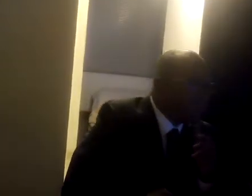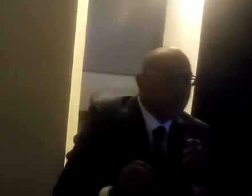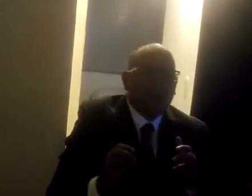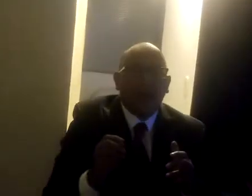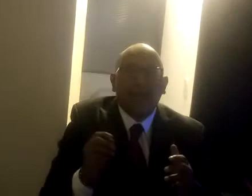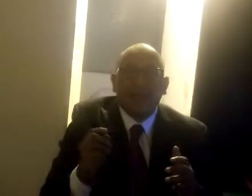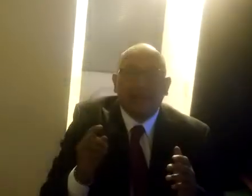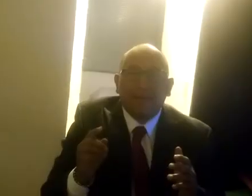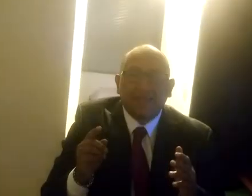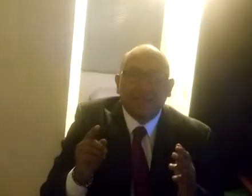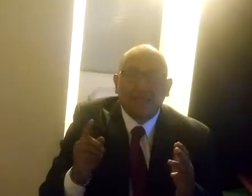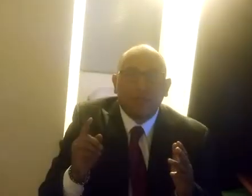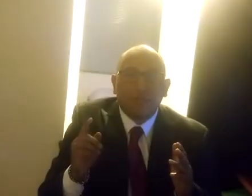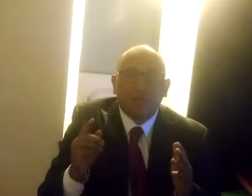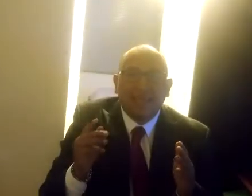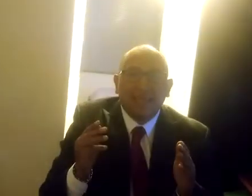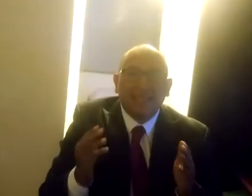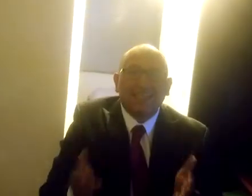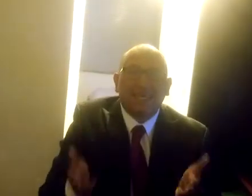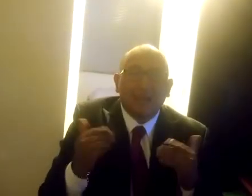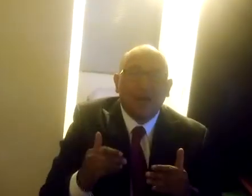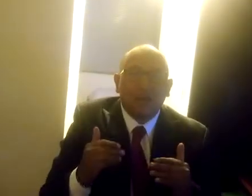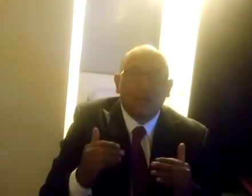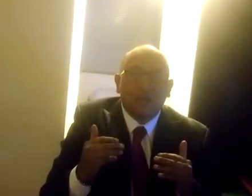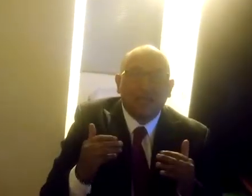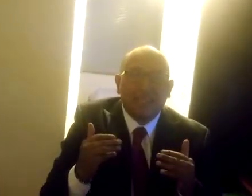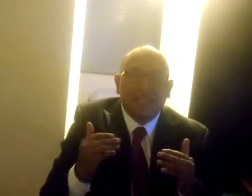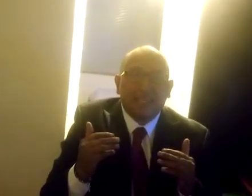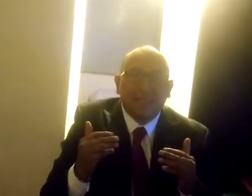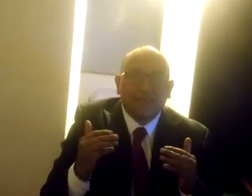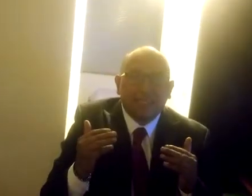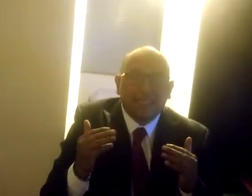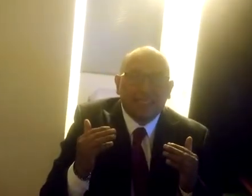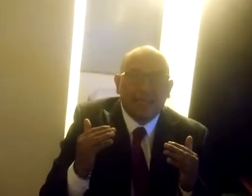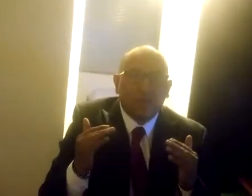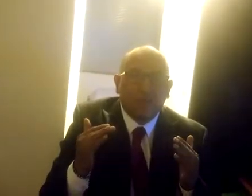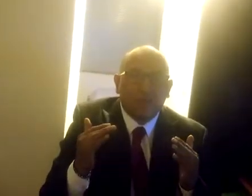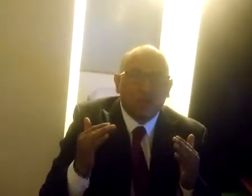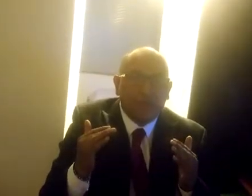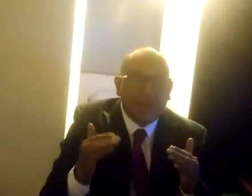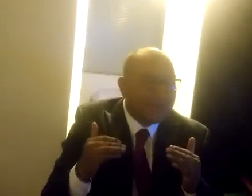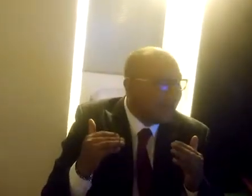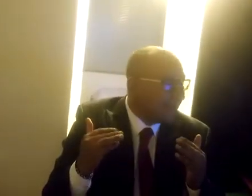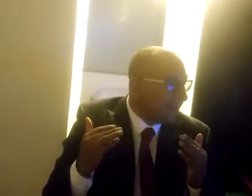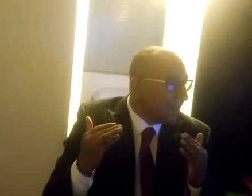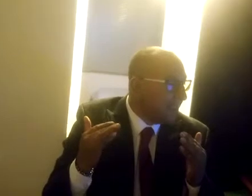aparte de dar la oportunidad de ingresar a otros países que querían pertenecer a la Unión Europea, también